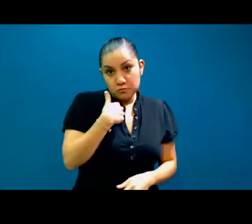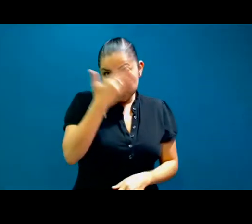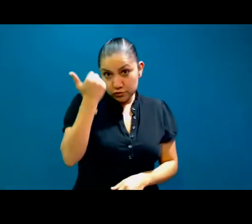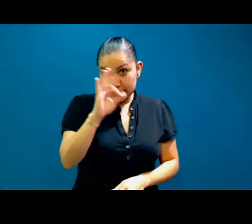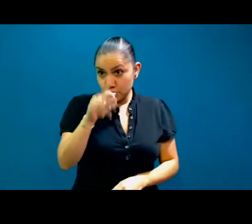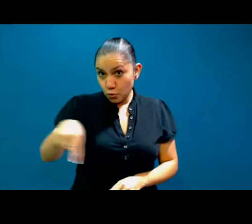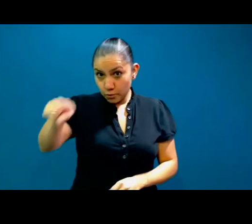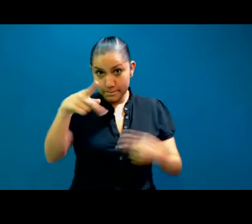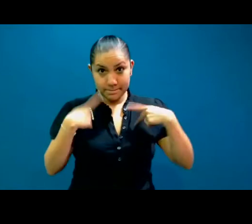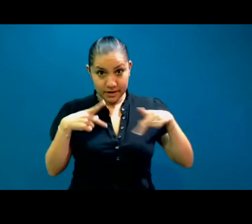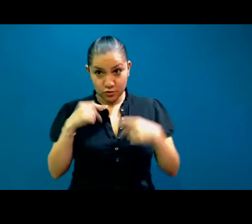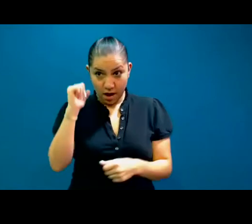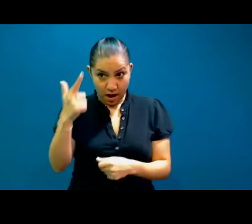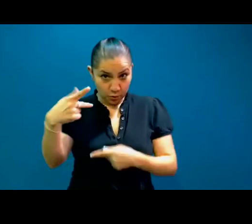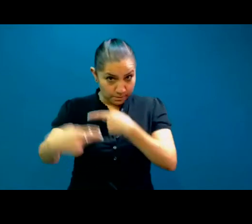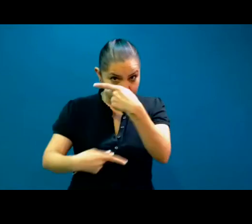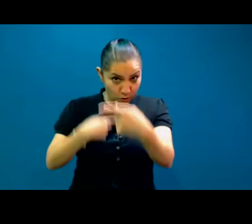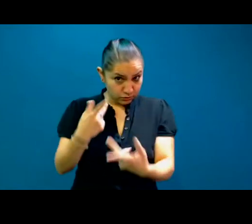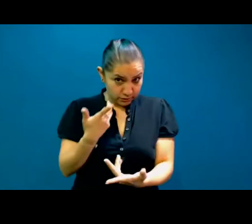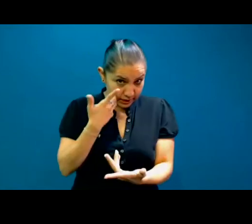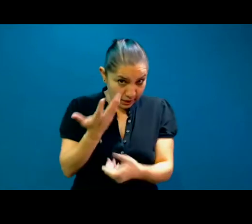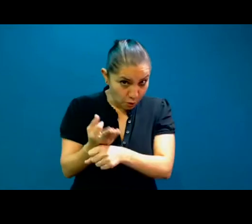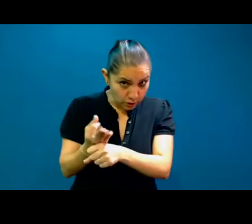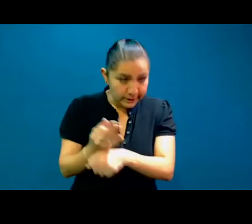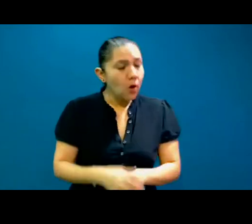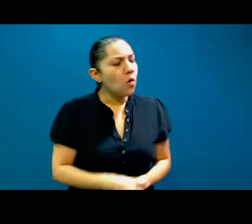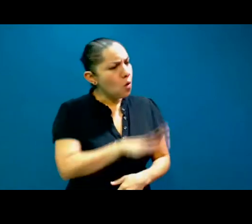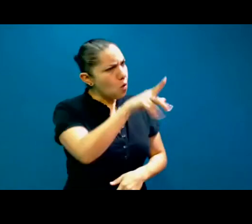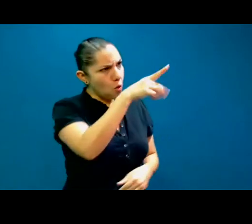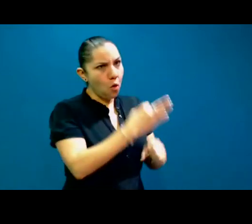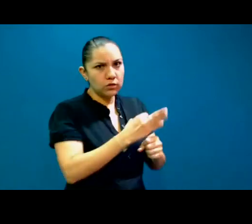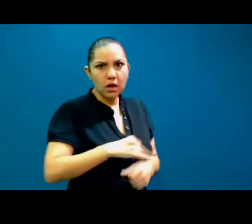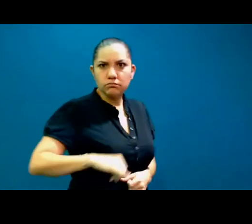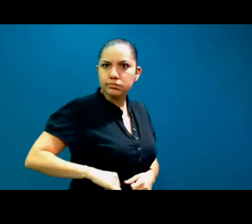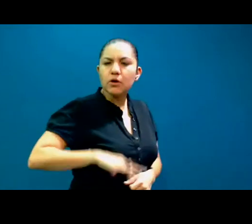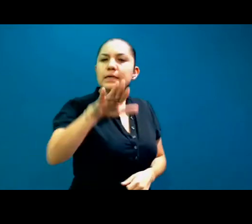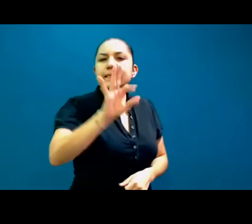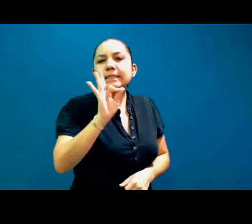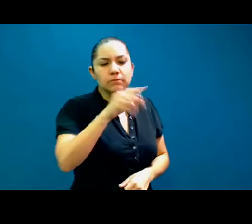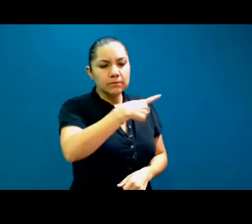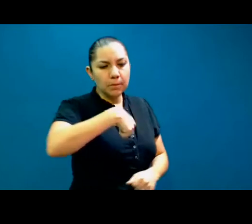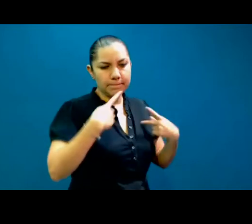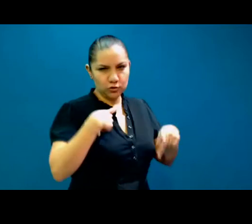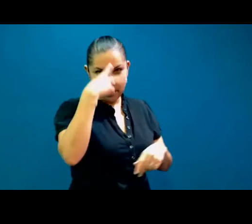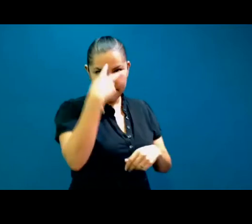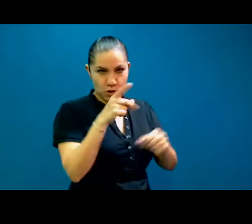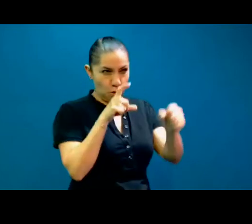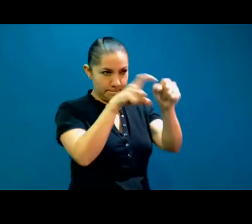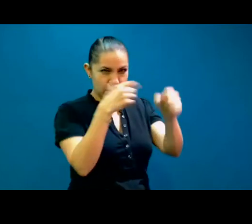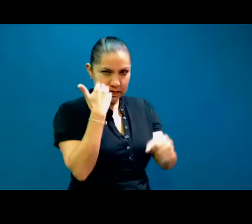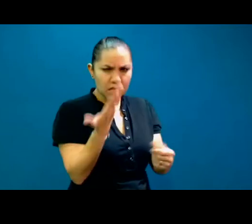si alguien de México quisiera unirse, cuáles son los requisitos, cuántos años de experiencia necesitan aval, cómo son los